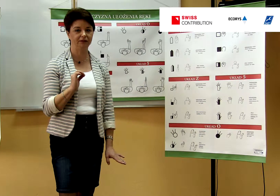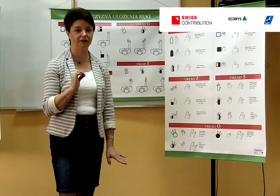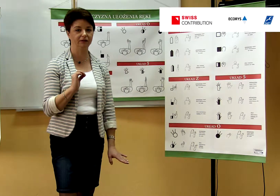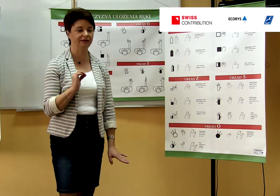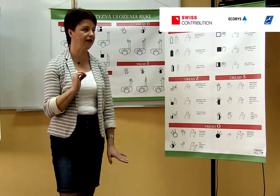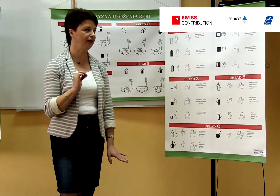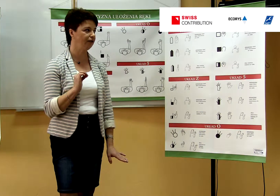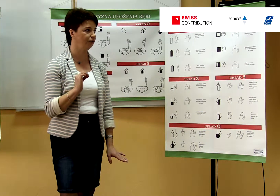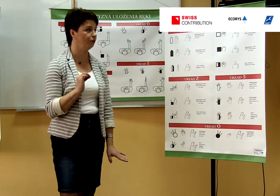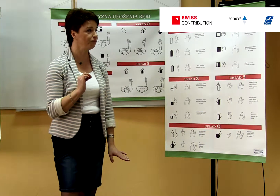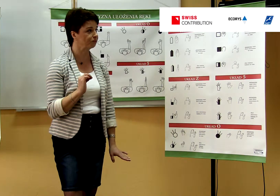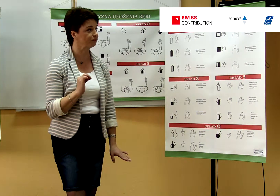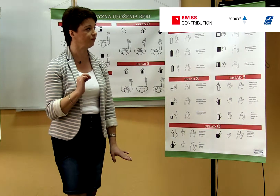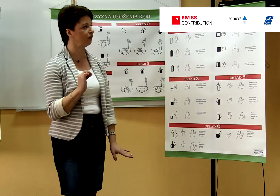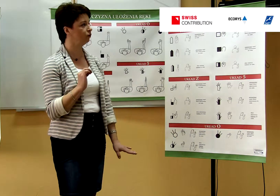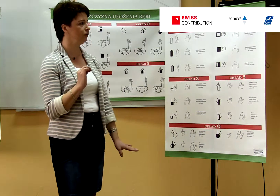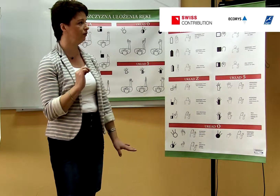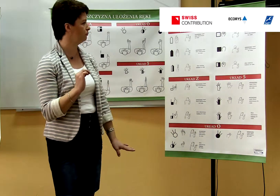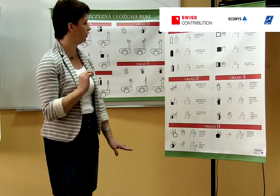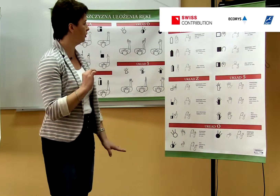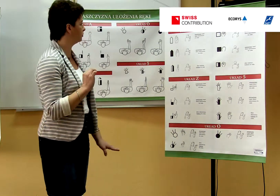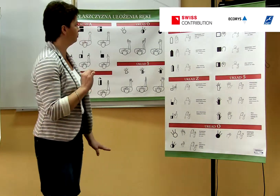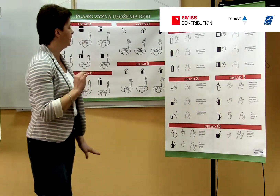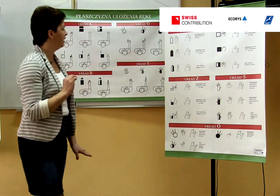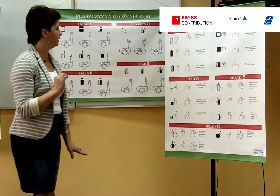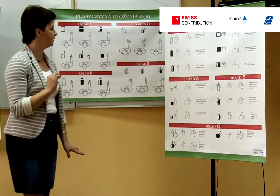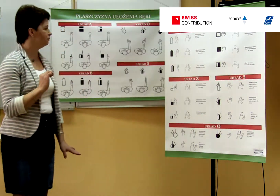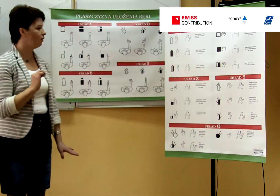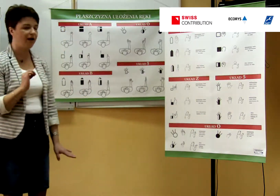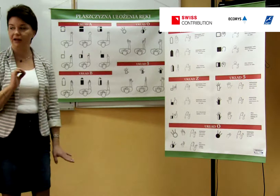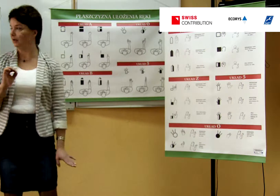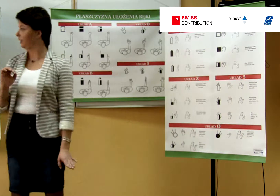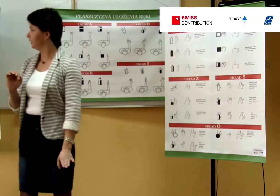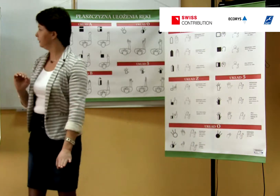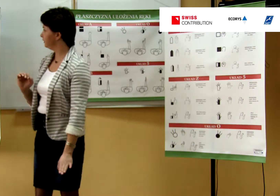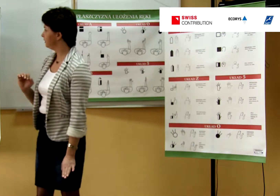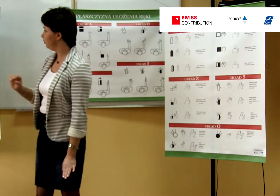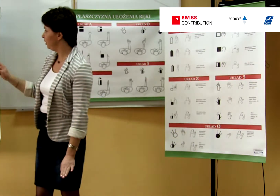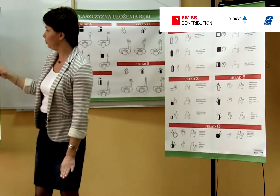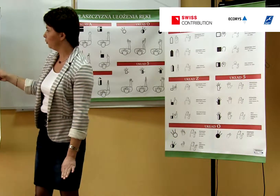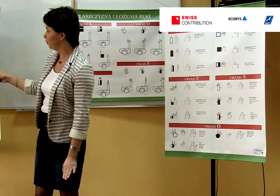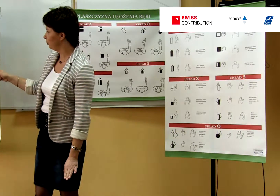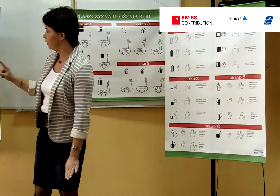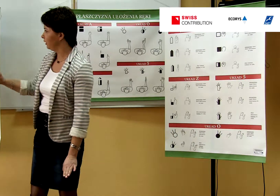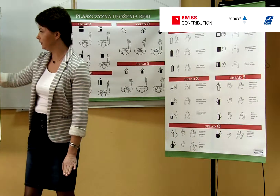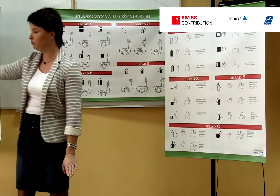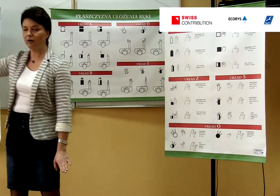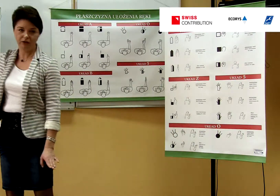SignWritingu. Do tego nam dochodzą symbole ruchu i symbole